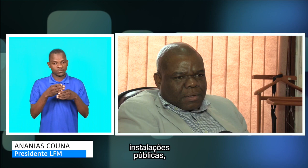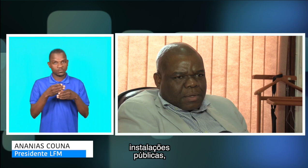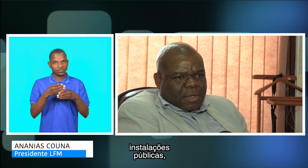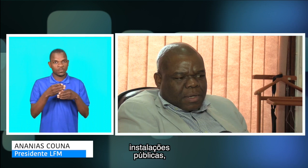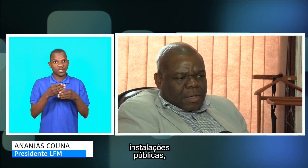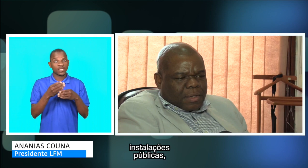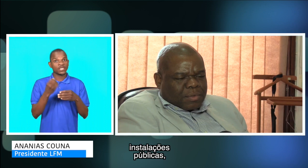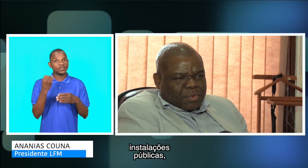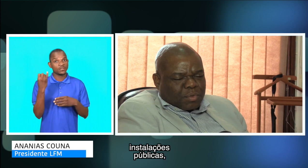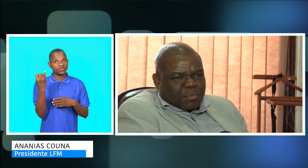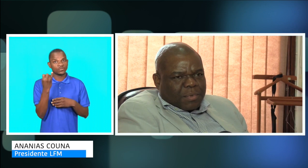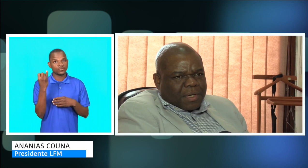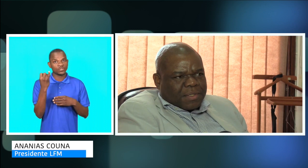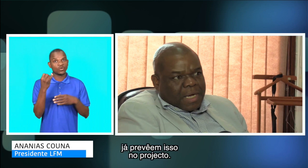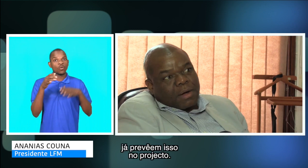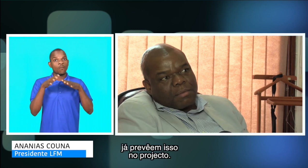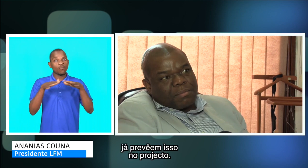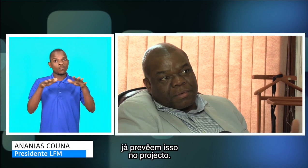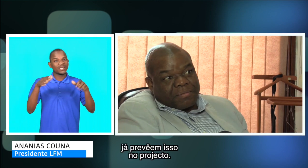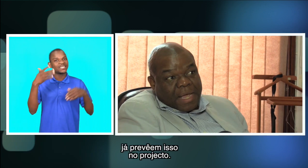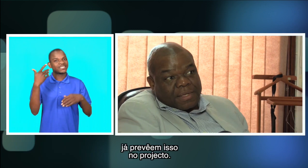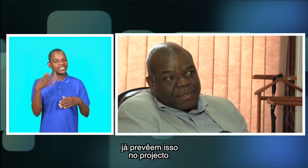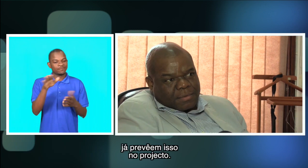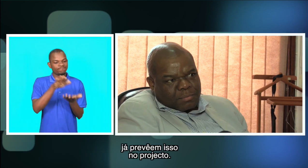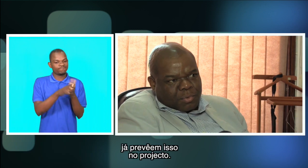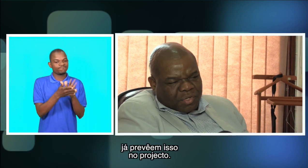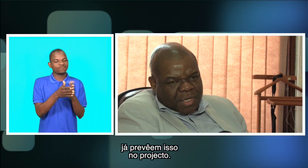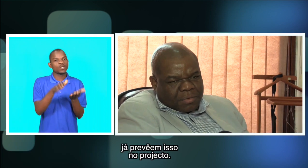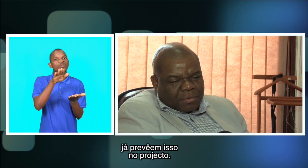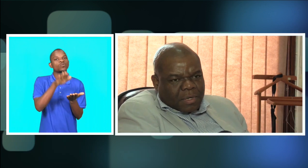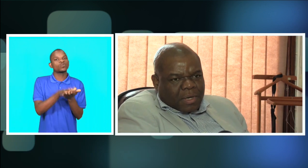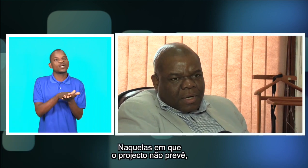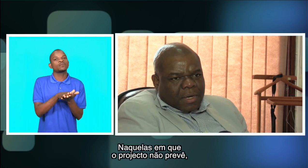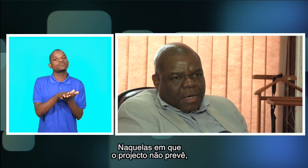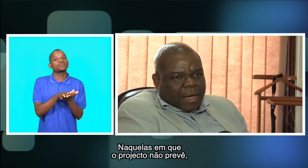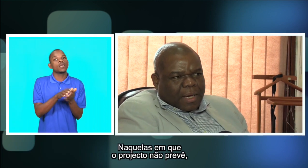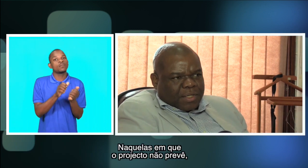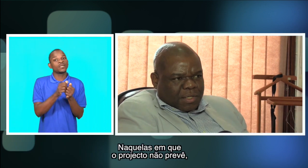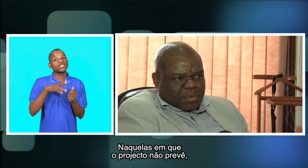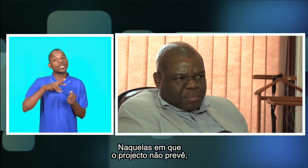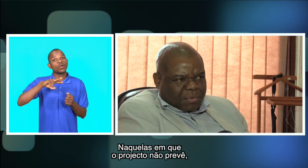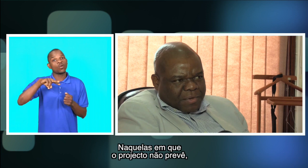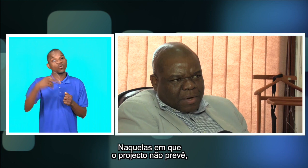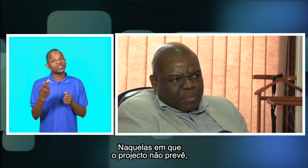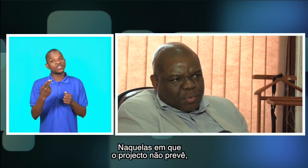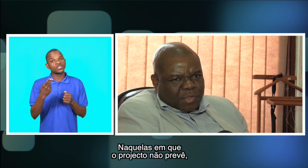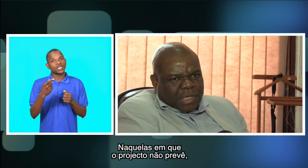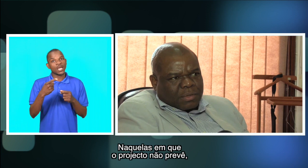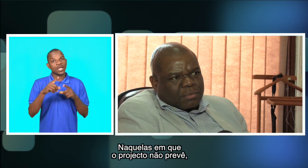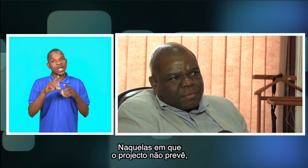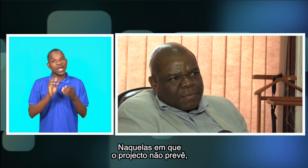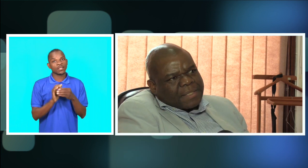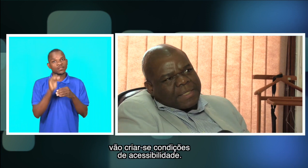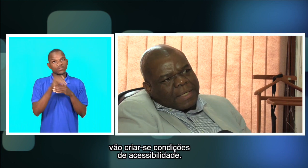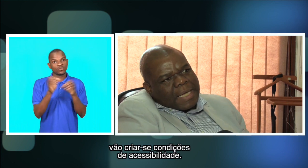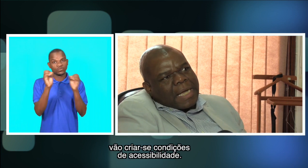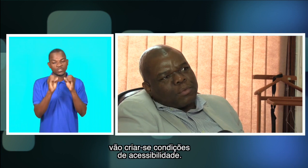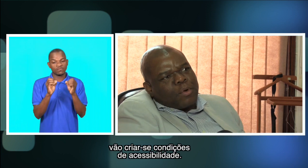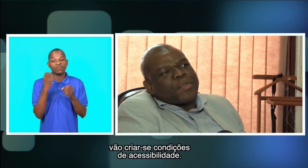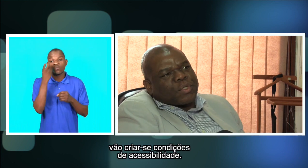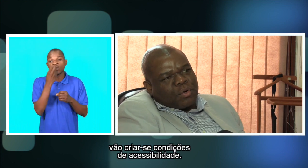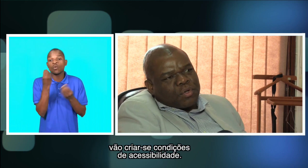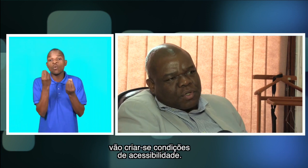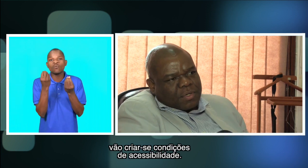as instituições públicas já prevê-se no projeto. Aquelas que não se prevê o projeto, vai-se